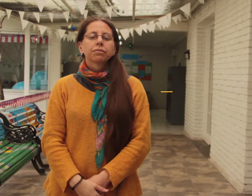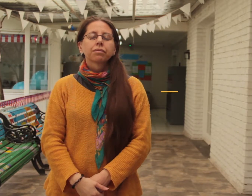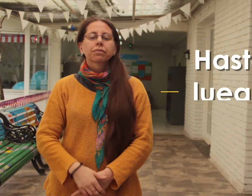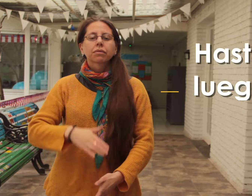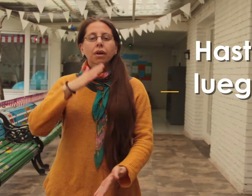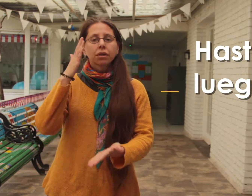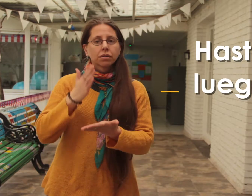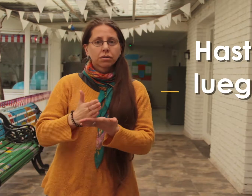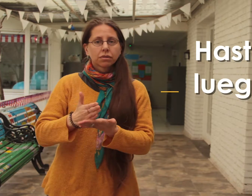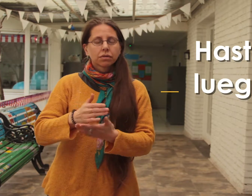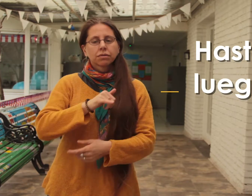Hasta luego